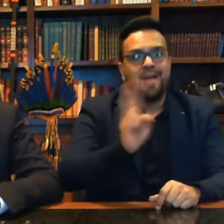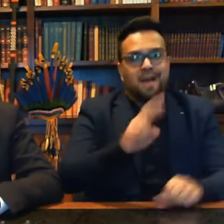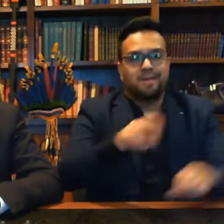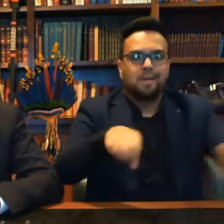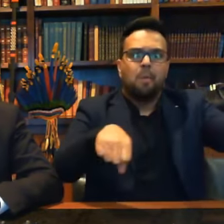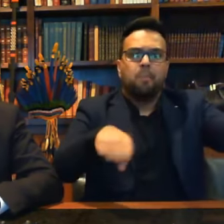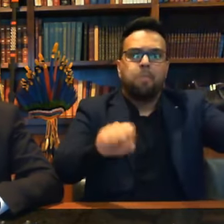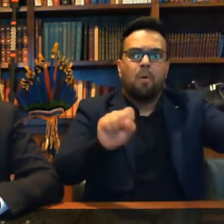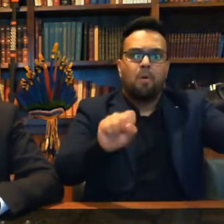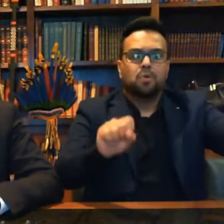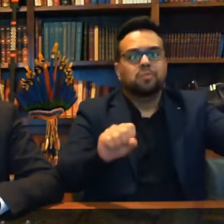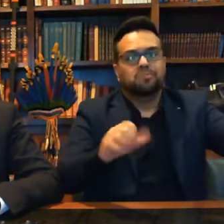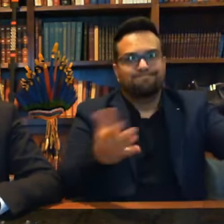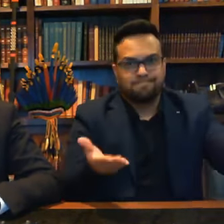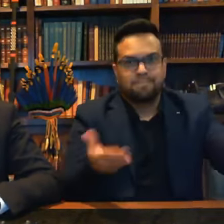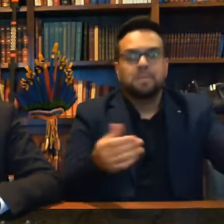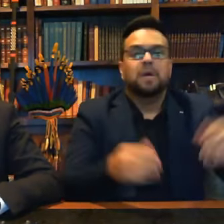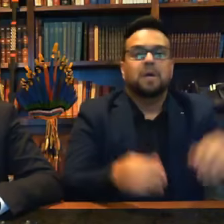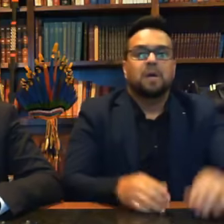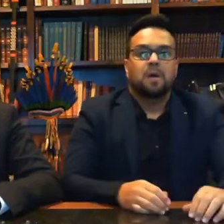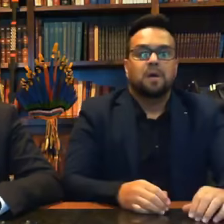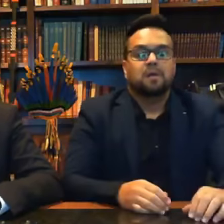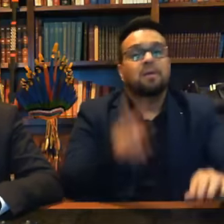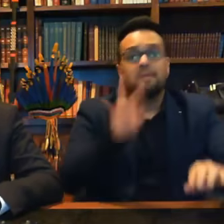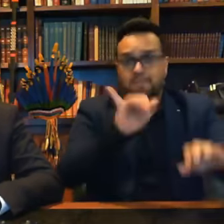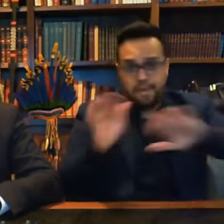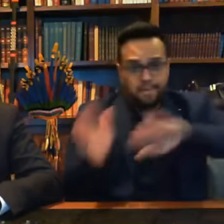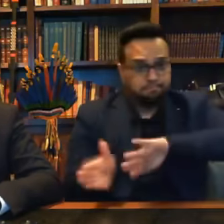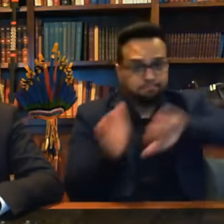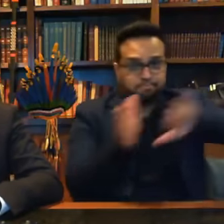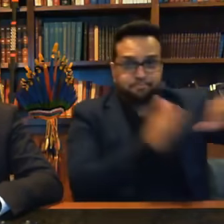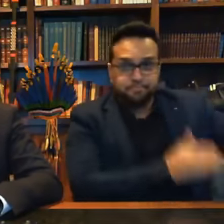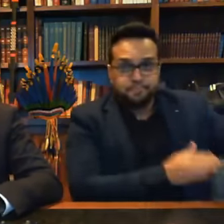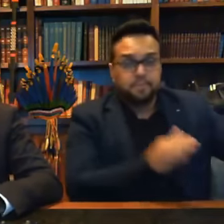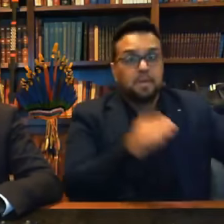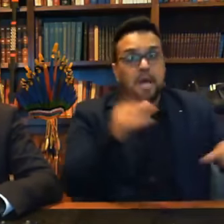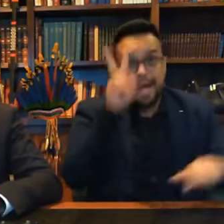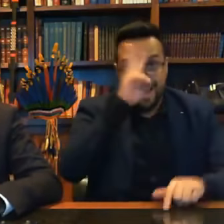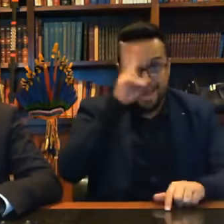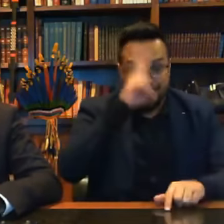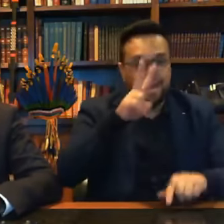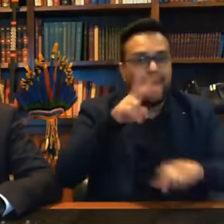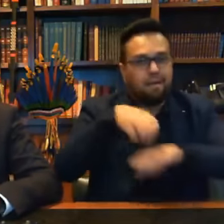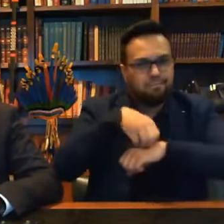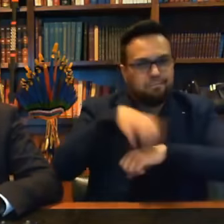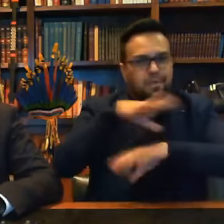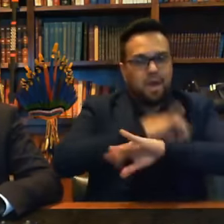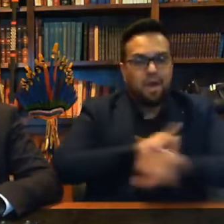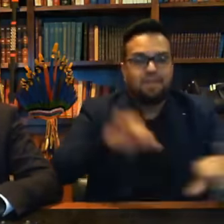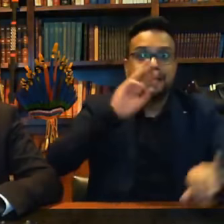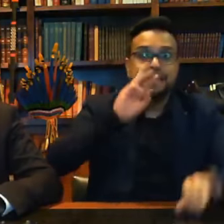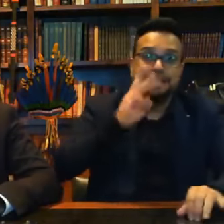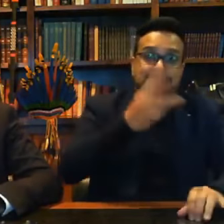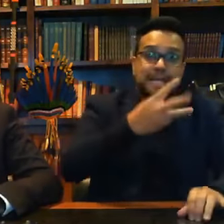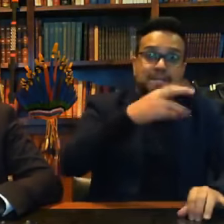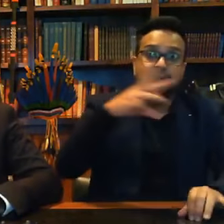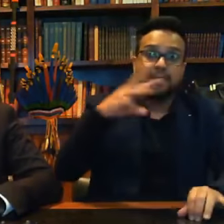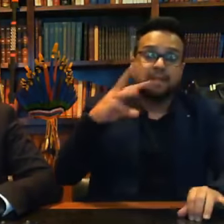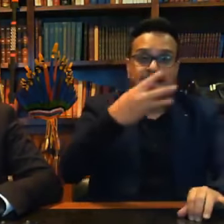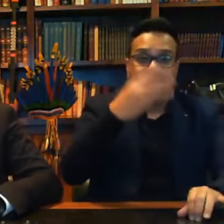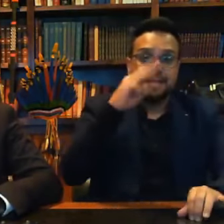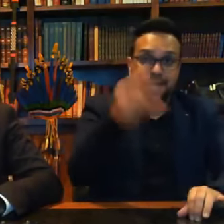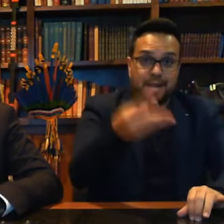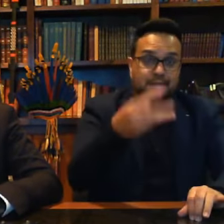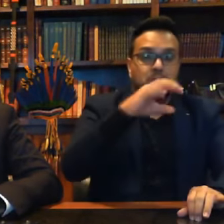por ali. Então, isso está sendo deixado de lado. E vale a pena lembrar, são 3.300 quilômetros de concessão no